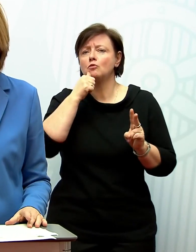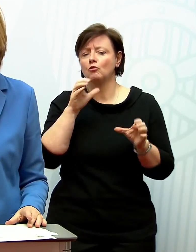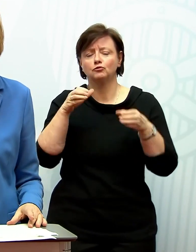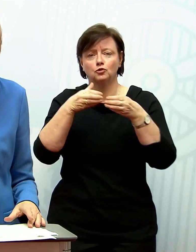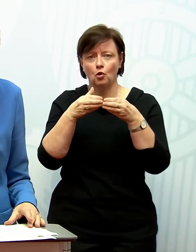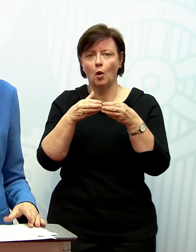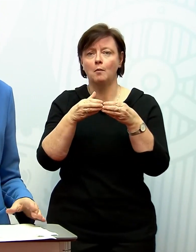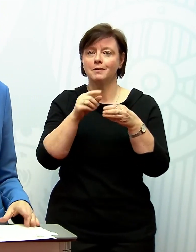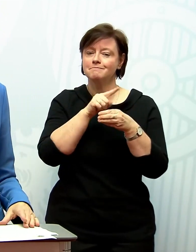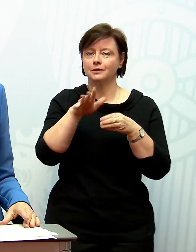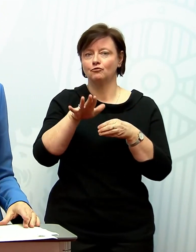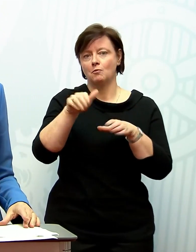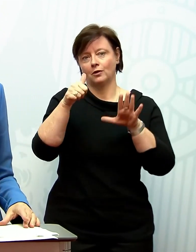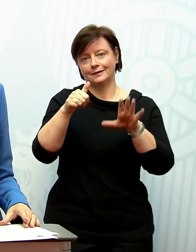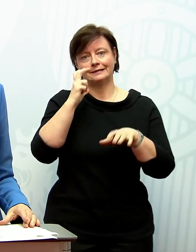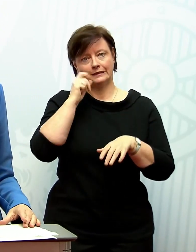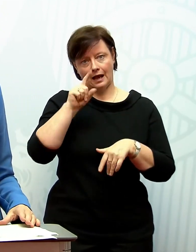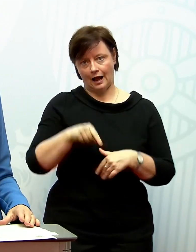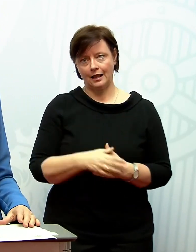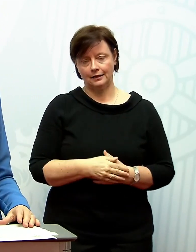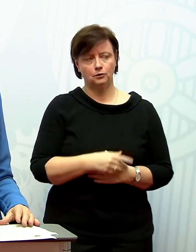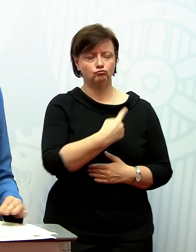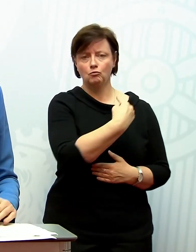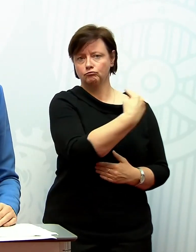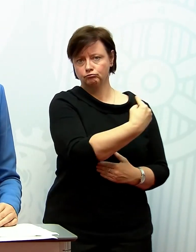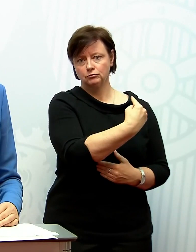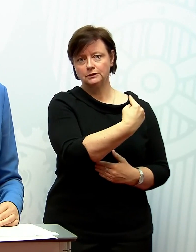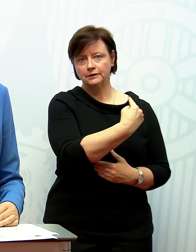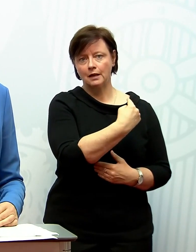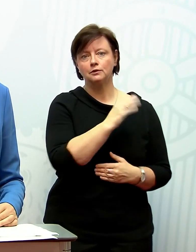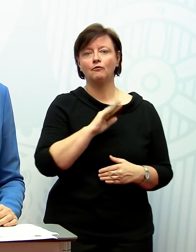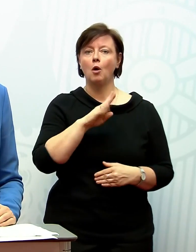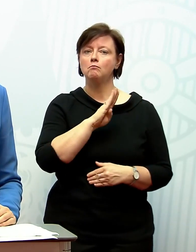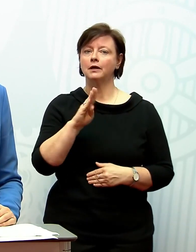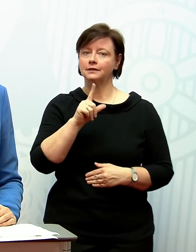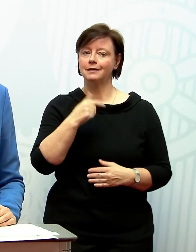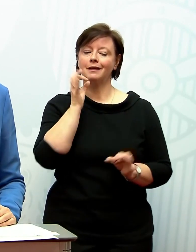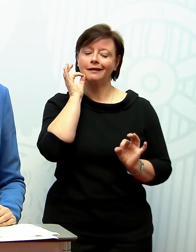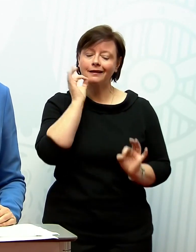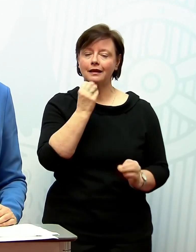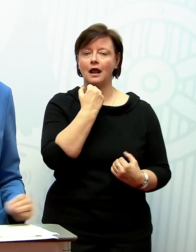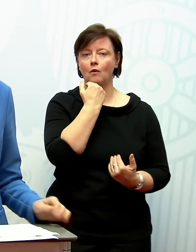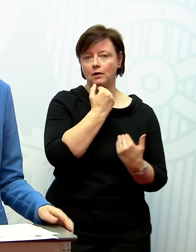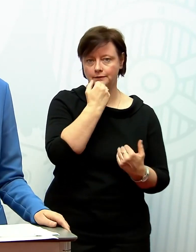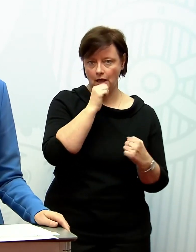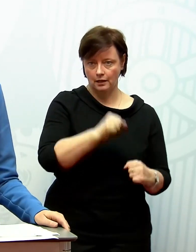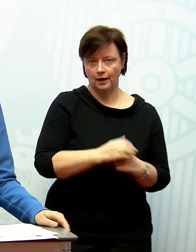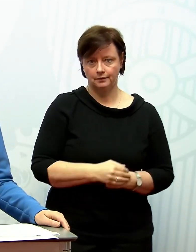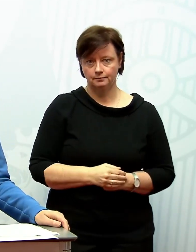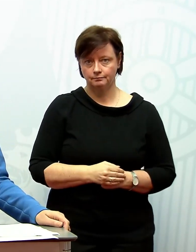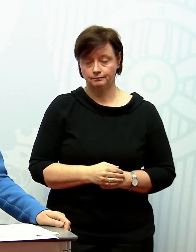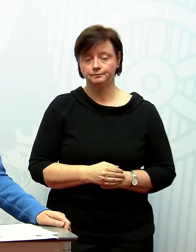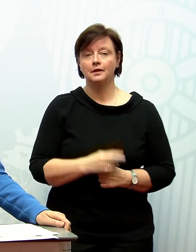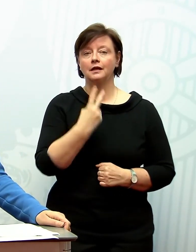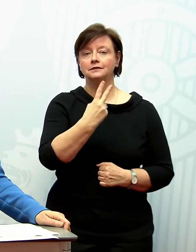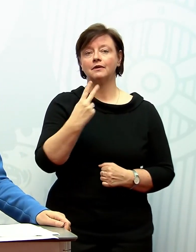unterwegs sind, die bis 65 sind. Das wird vielleicht Frau Betzing-Lichtentheller dann auch noch mal konkretisieren. Die im Impfpool, die 22.000